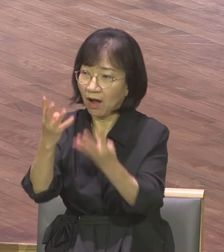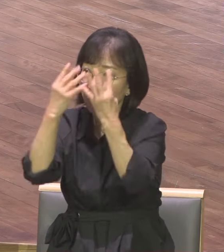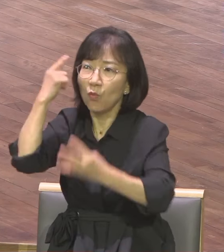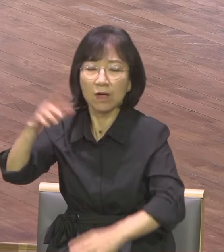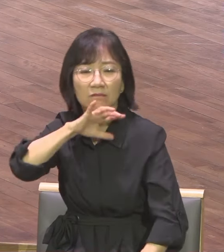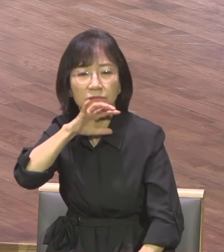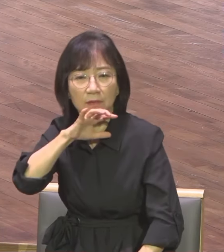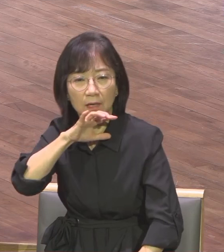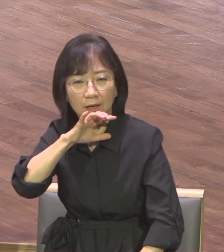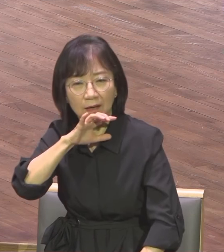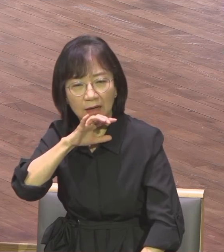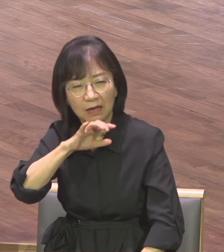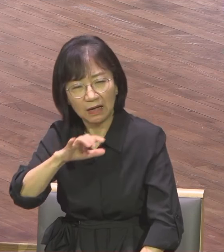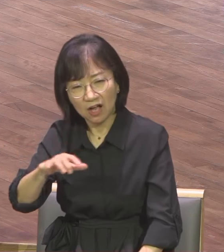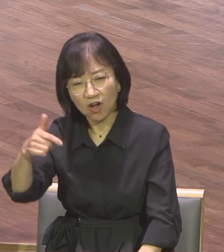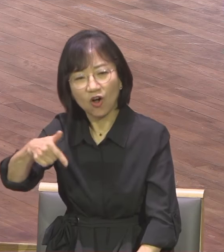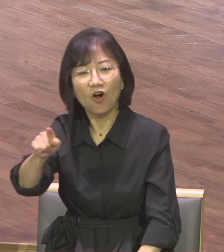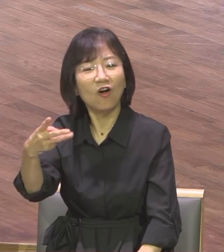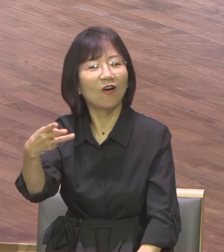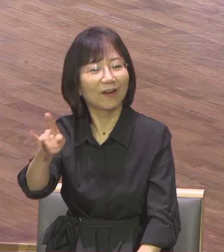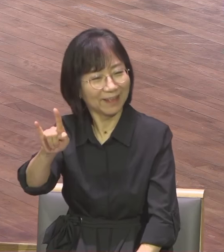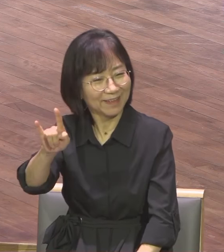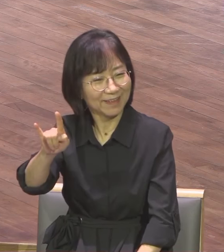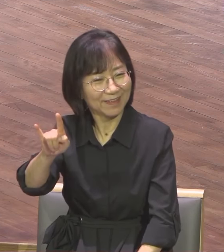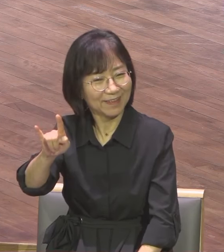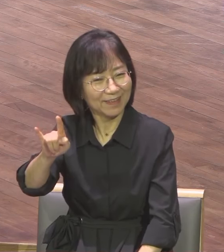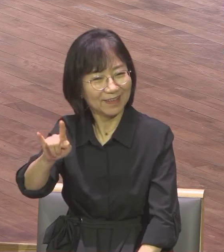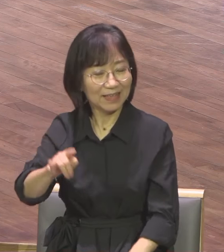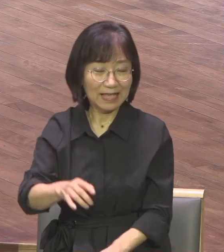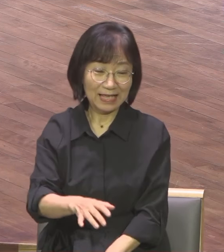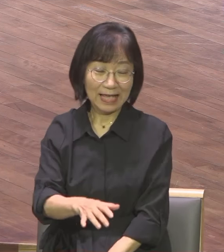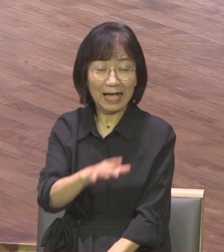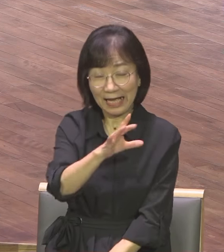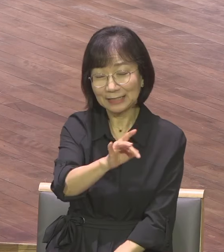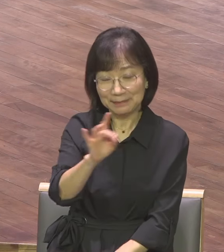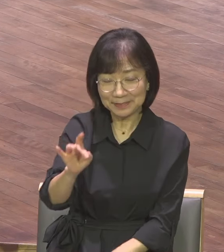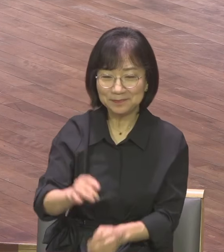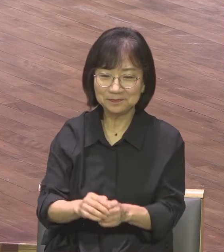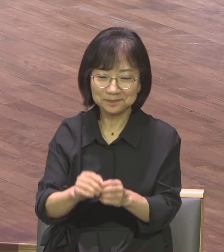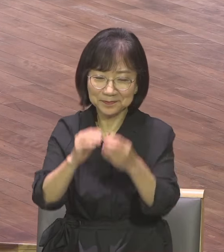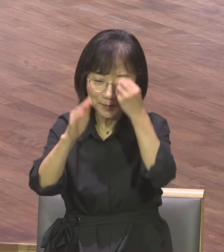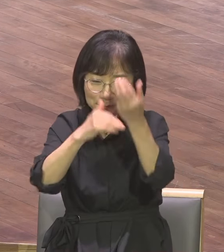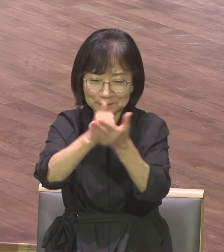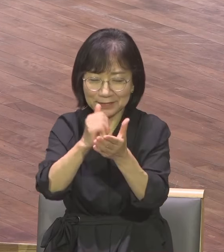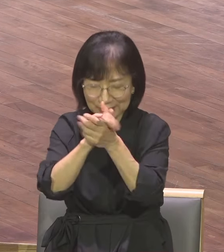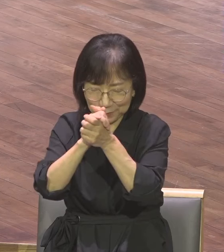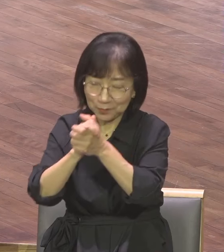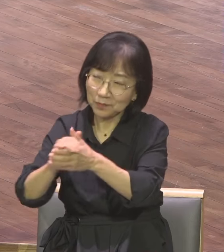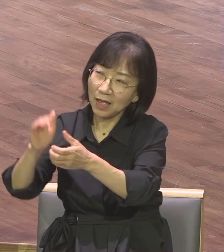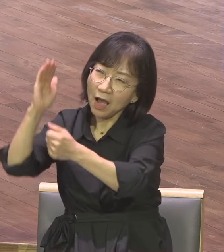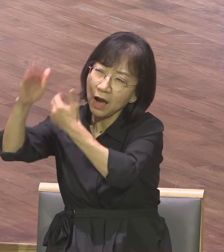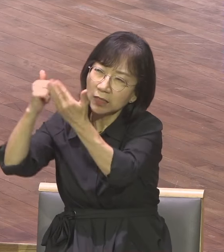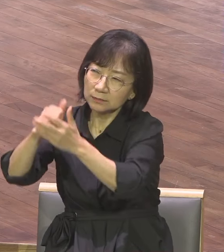내가 황금을 이렇게 했는데 내가 경제 문제를 책임져 주세요 내가 봉사했는데